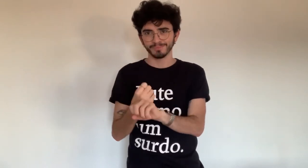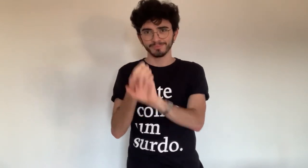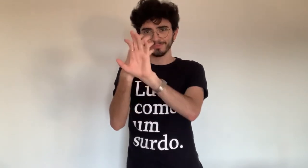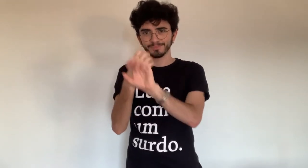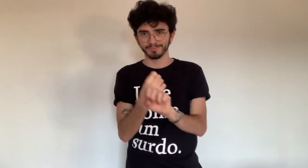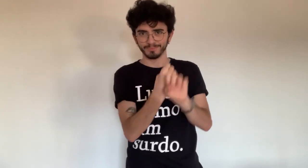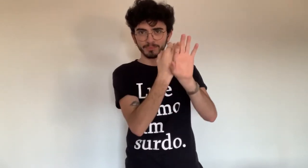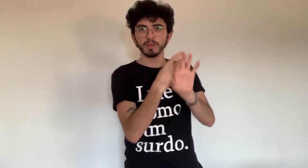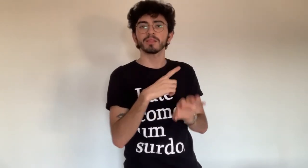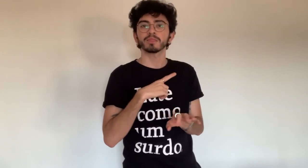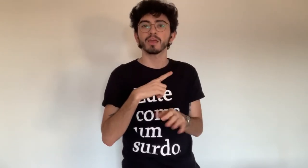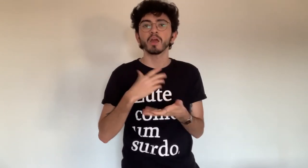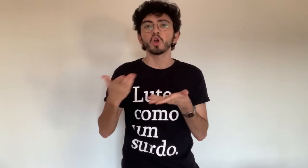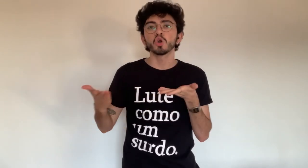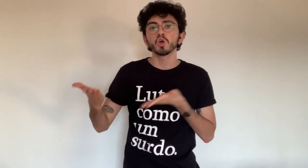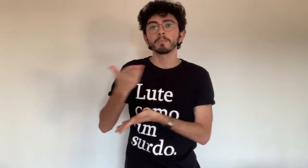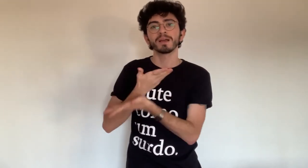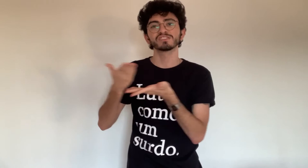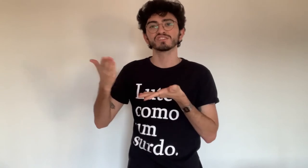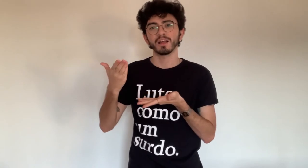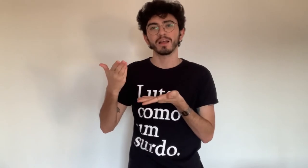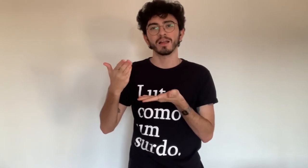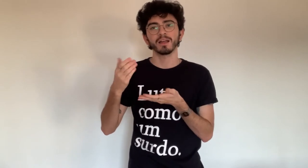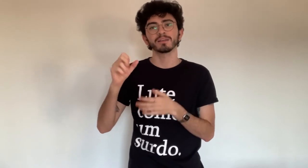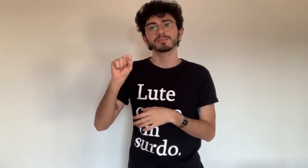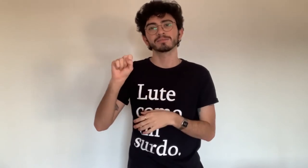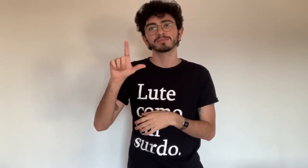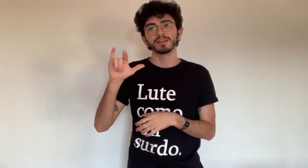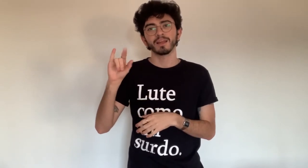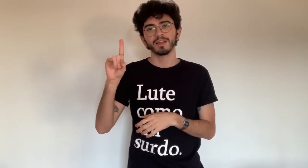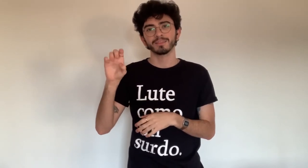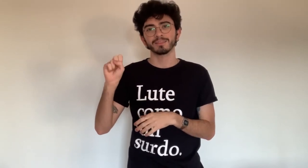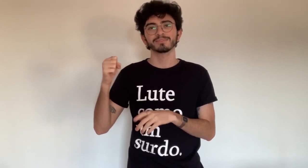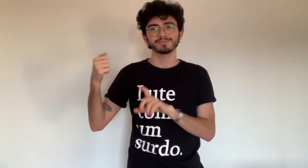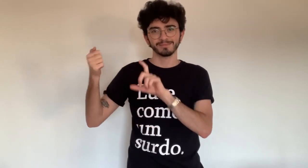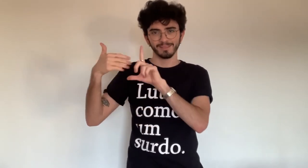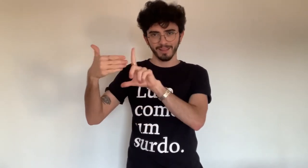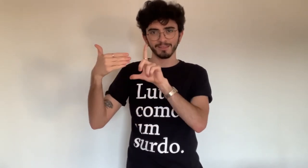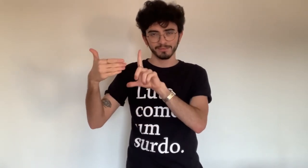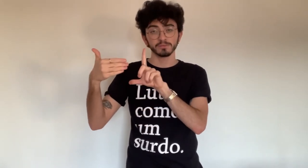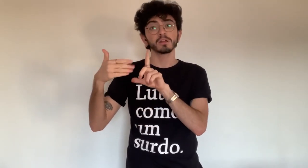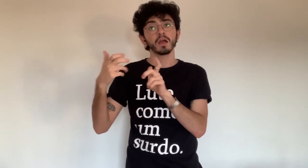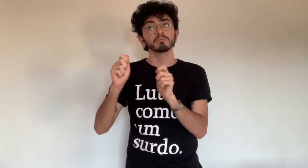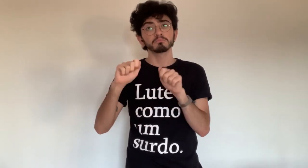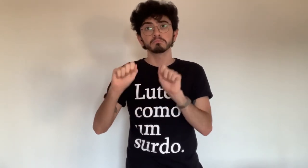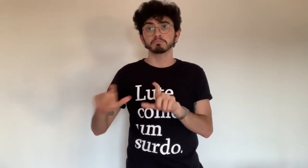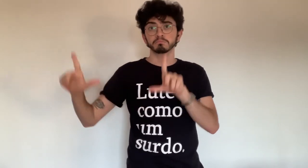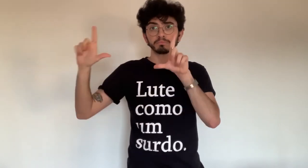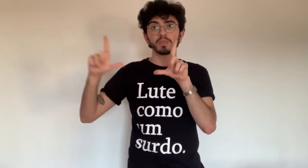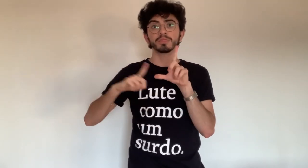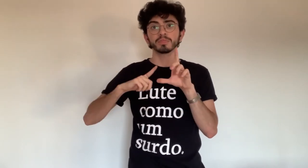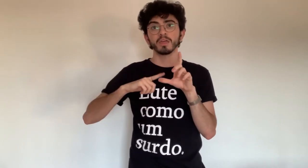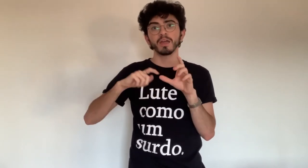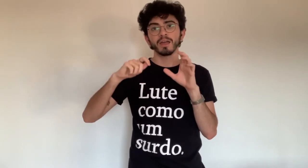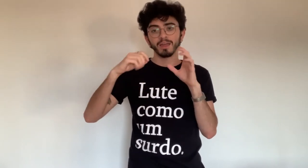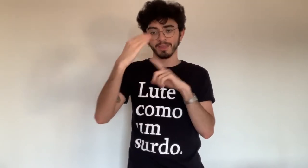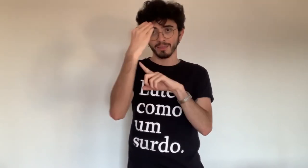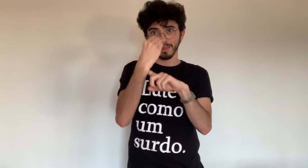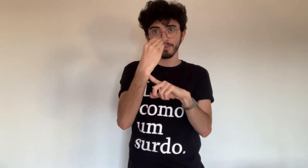enquanto se exibe os intérpretes e quem está falando então a minha dica é usar essas duas plataformas